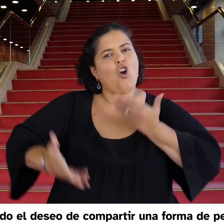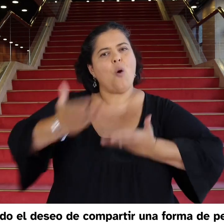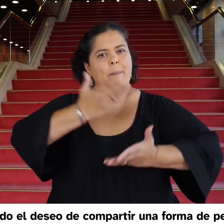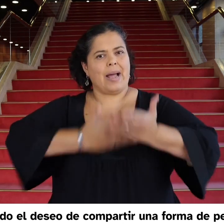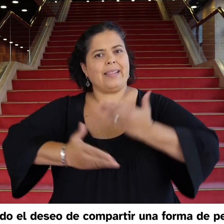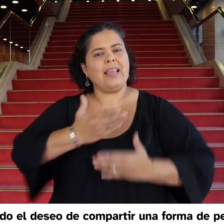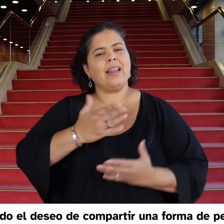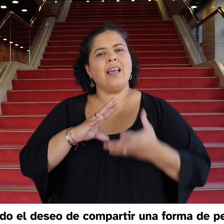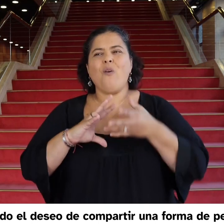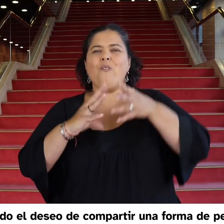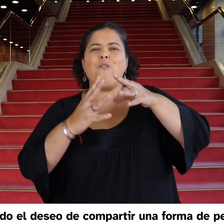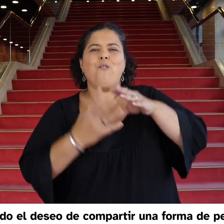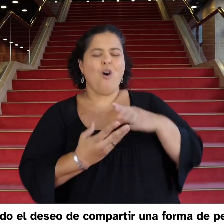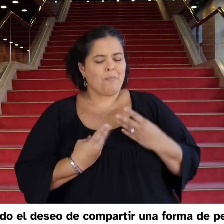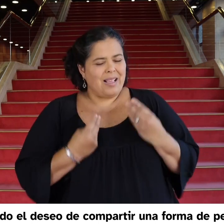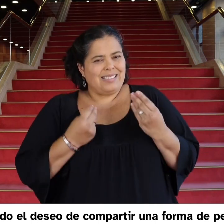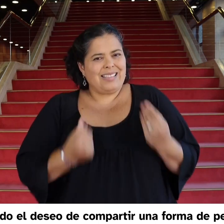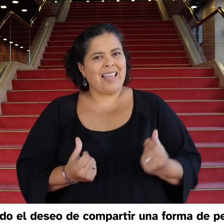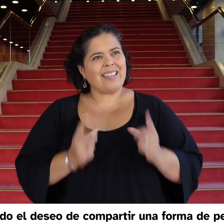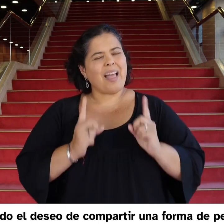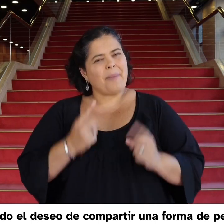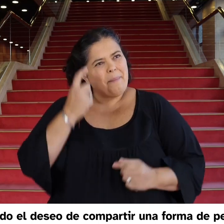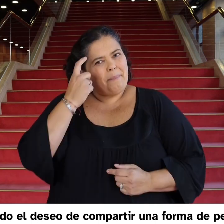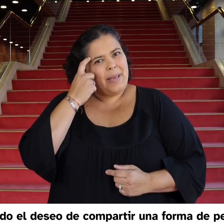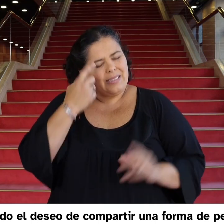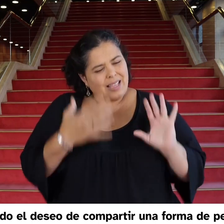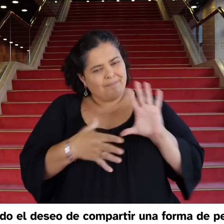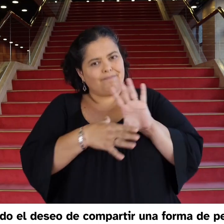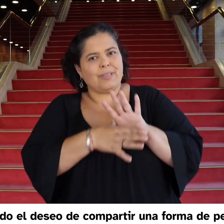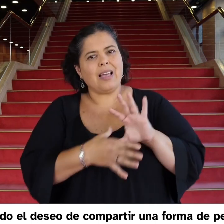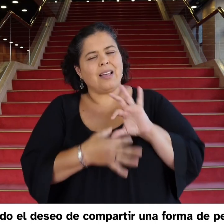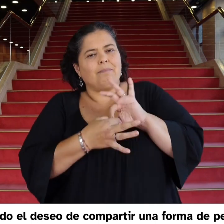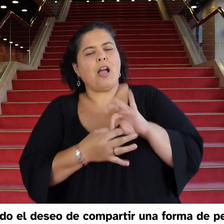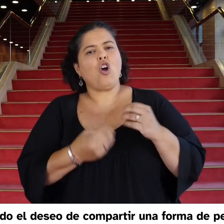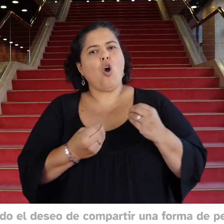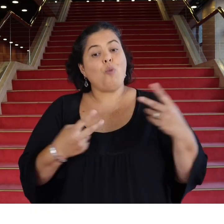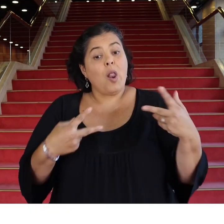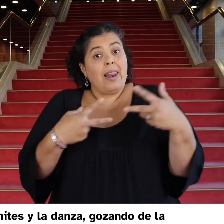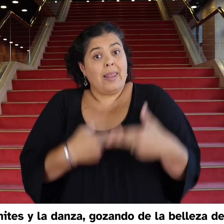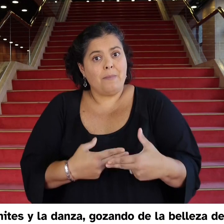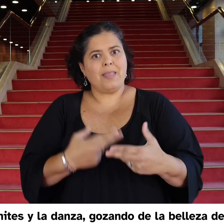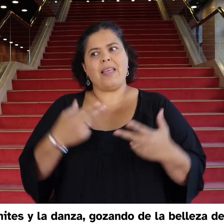forma de pensar y sentir el cuerpo, los límites y la danza, gozando de la belleza de la diferencia.